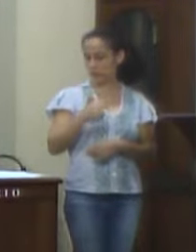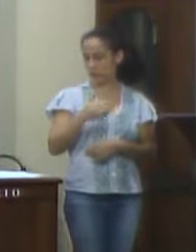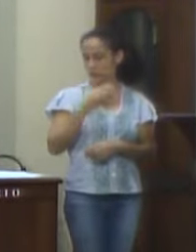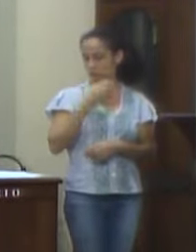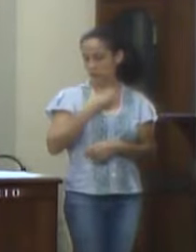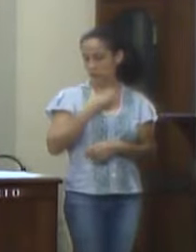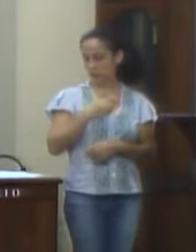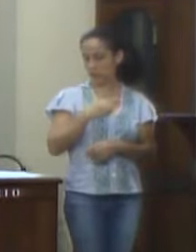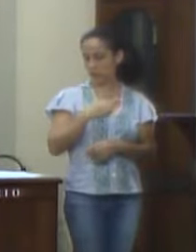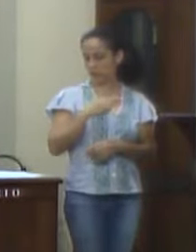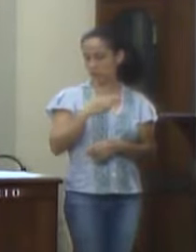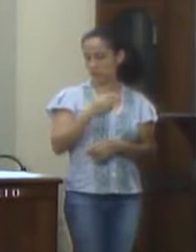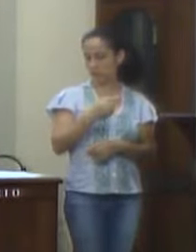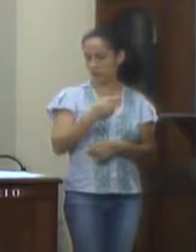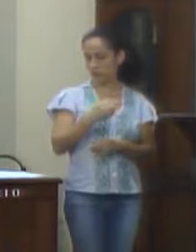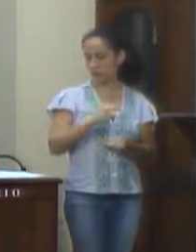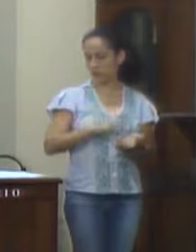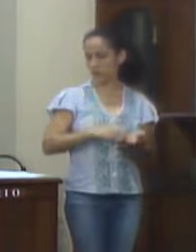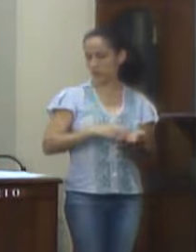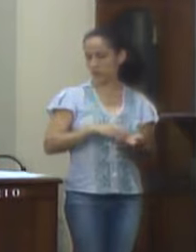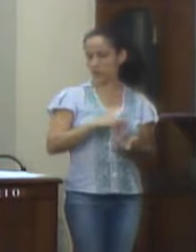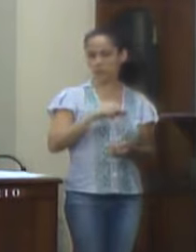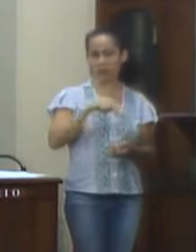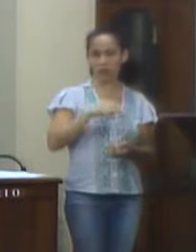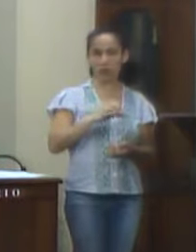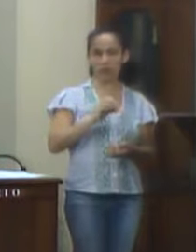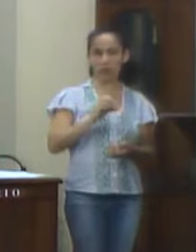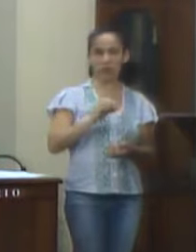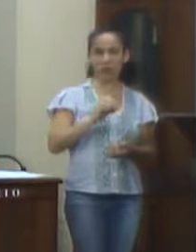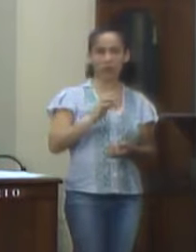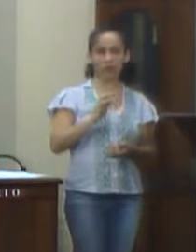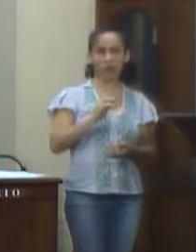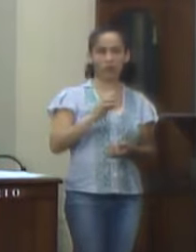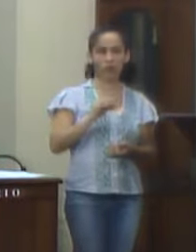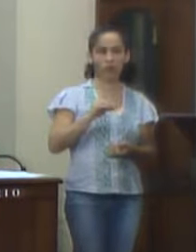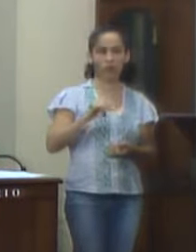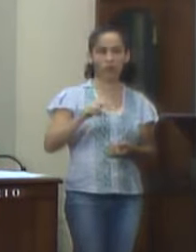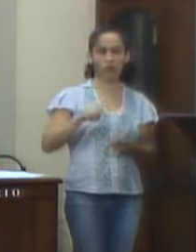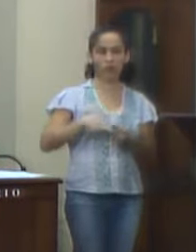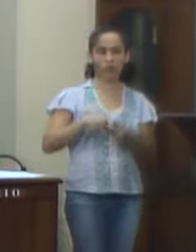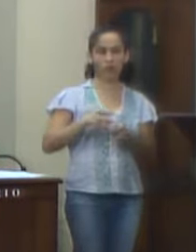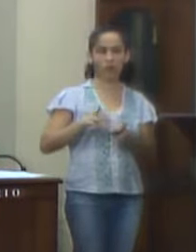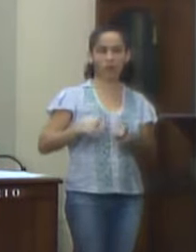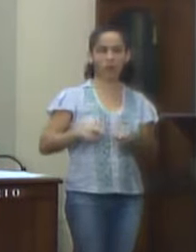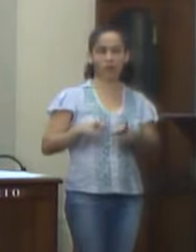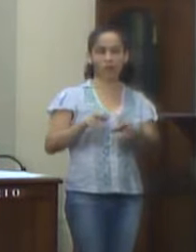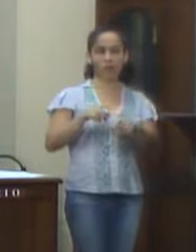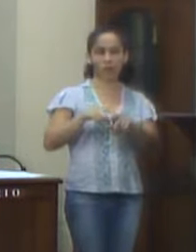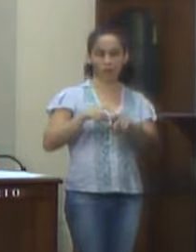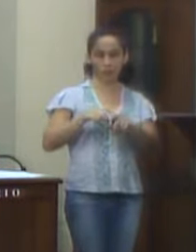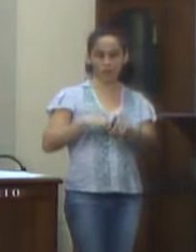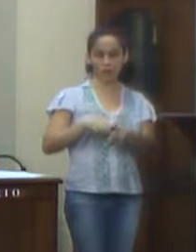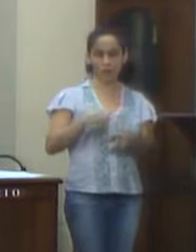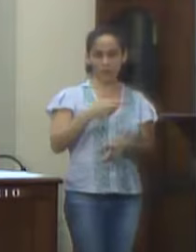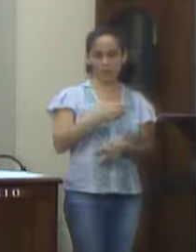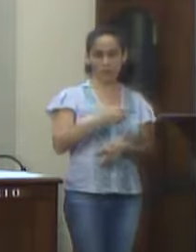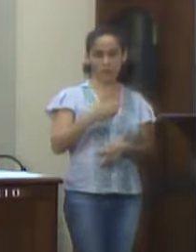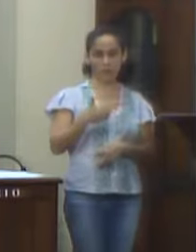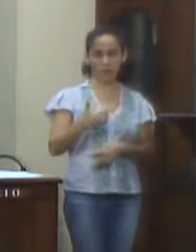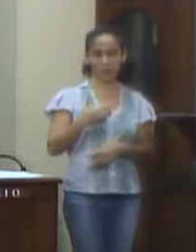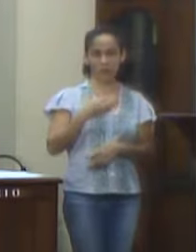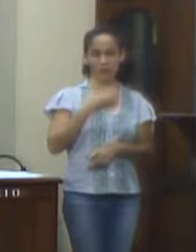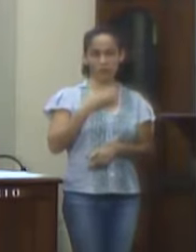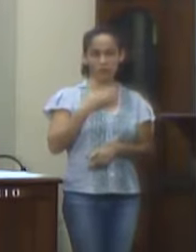2018, 7 horas. Nefrologia, neurologia e oncologia. 27 de dezembro de 2018,